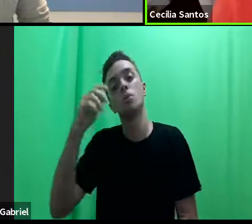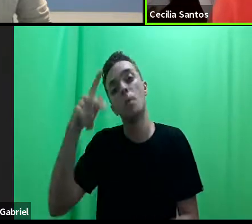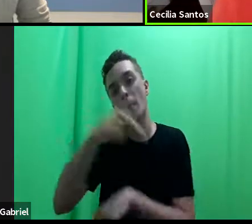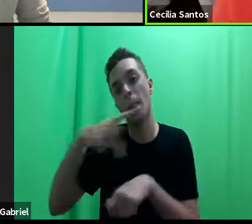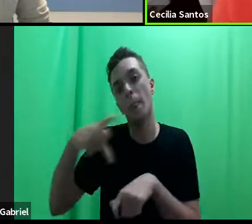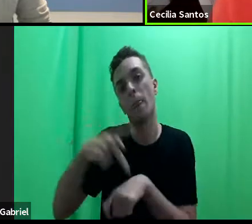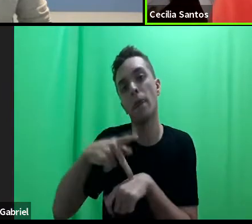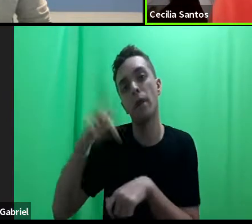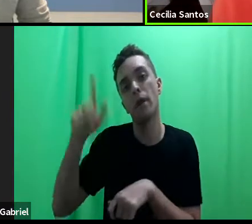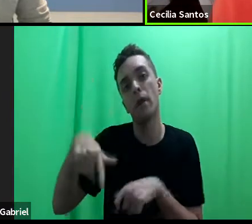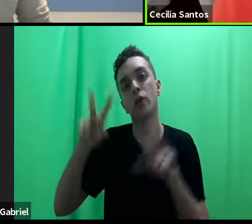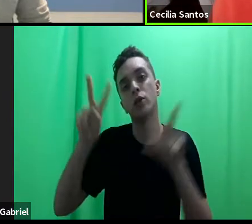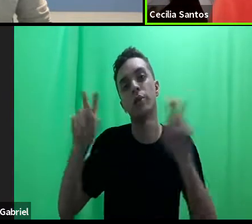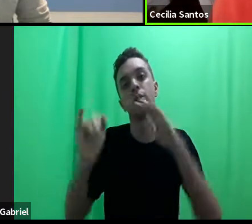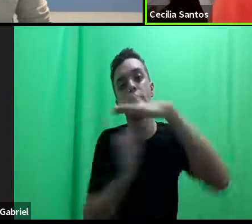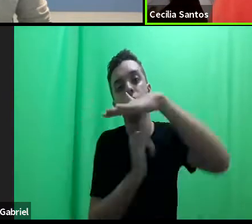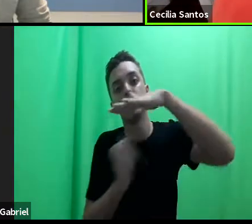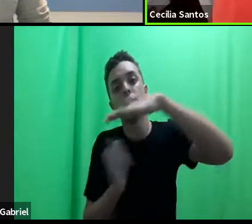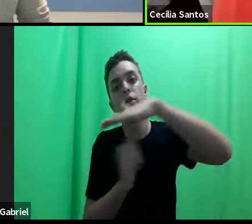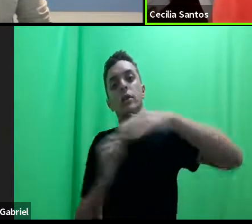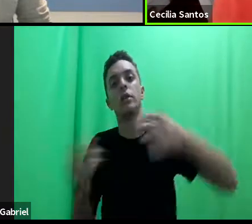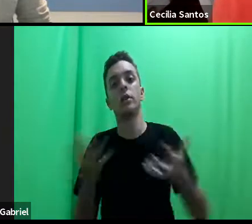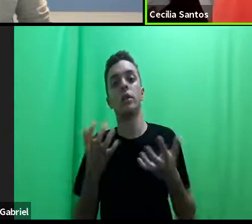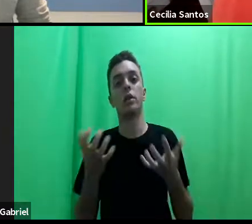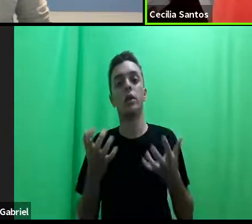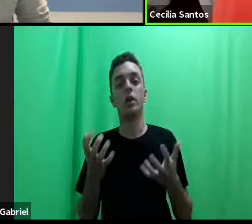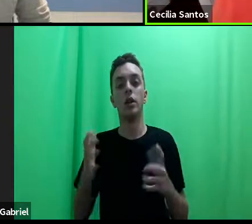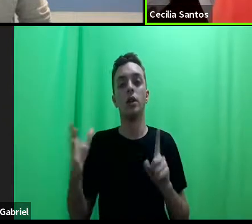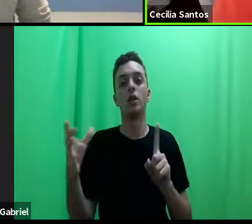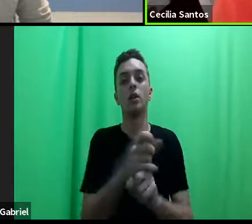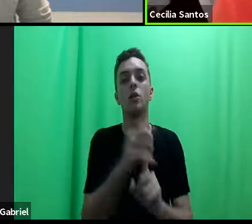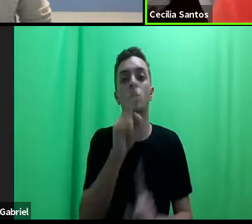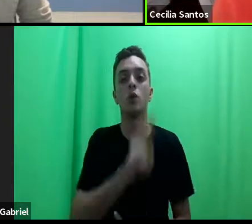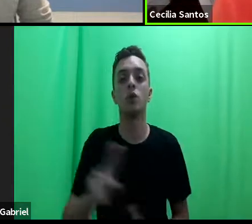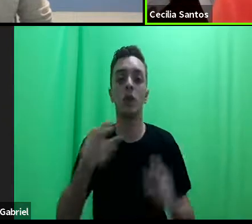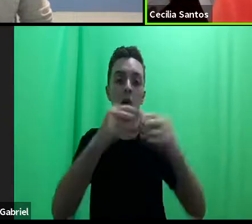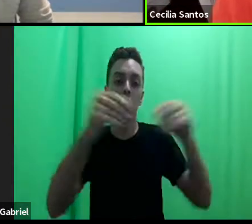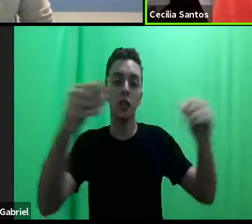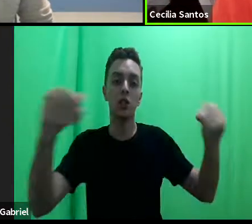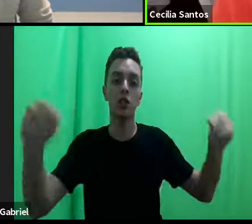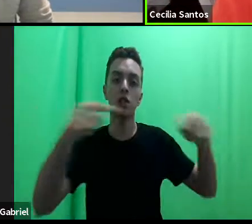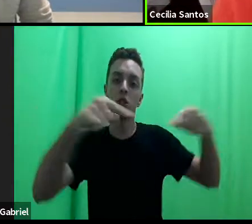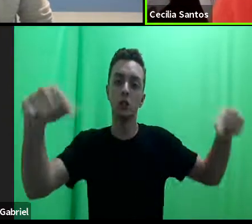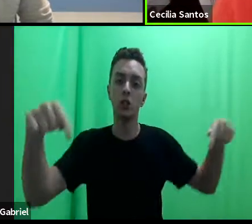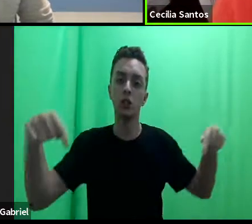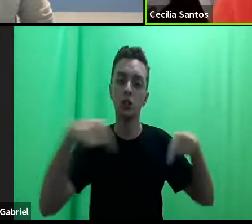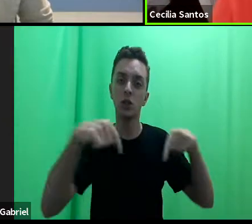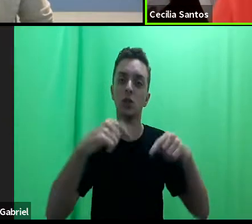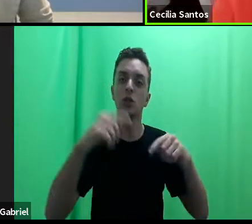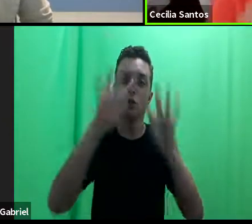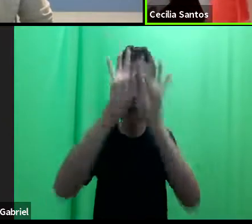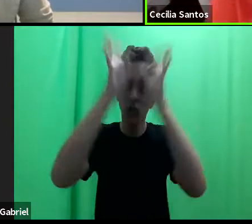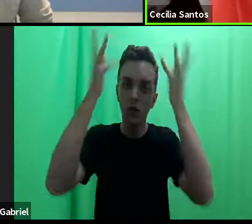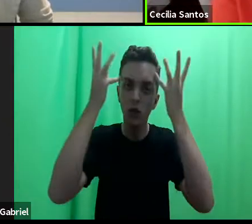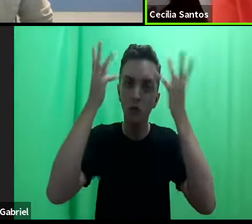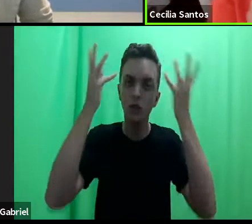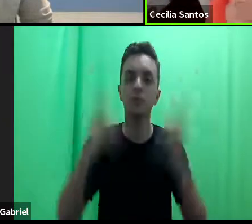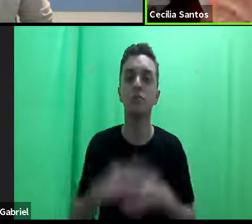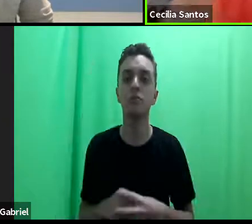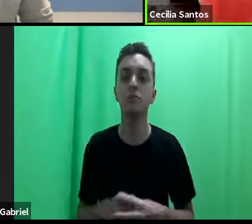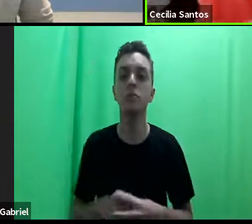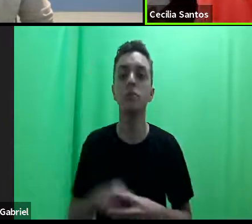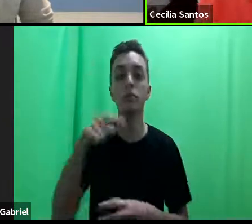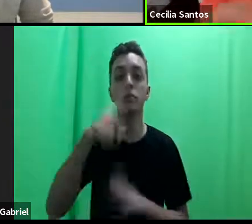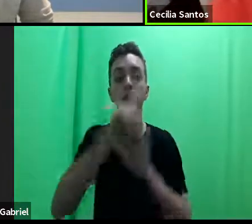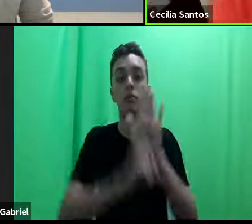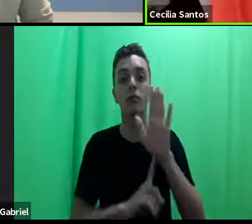de corporações que querem utilizar as terras, o território indígena, então esse direito